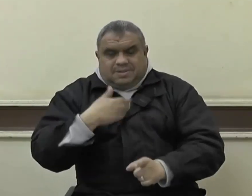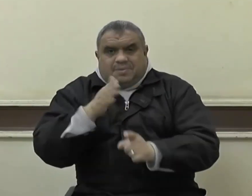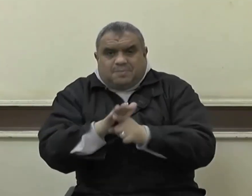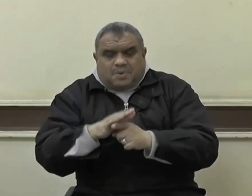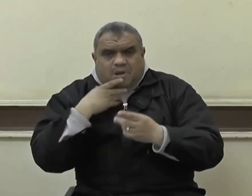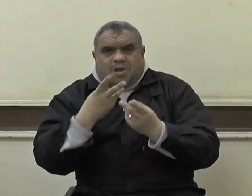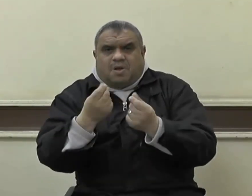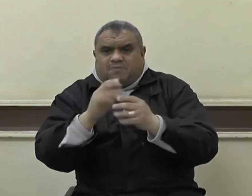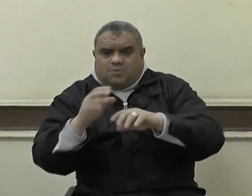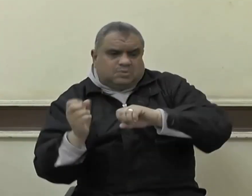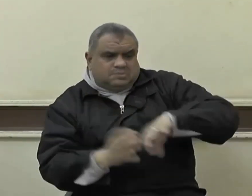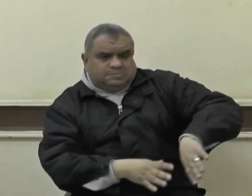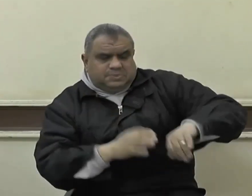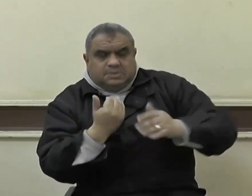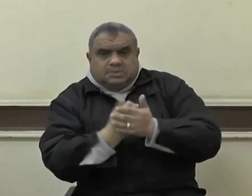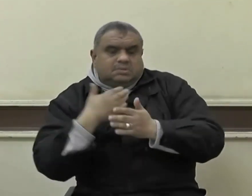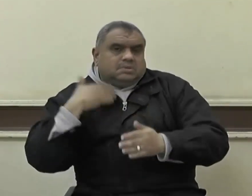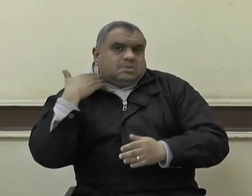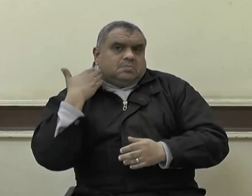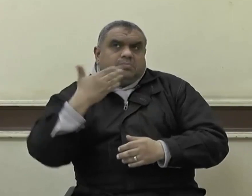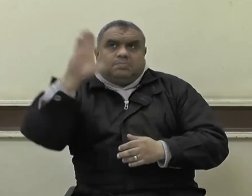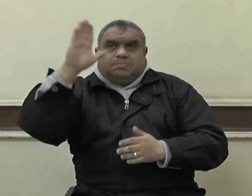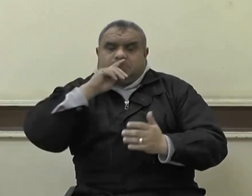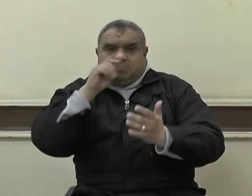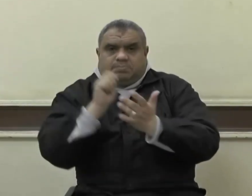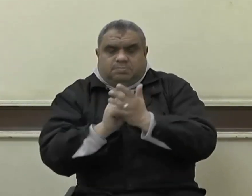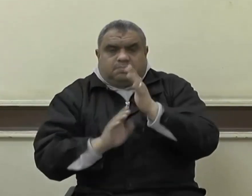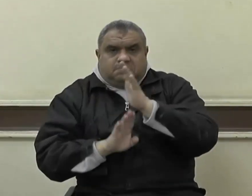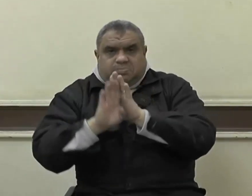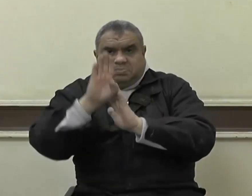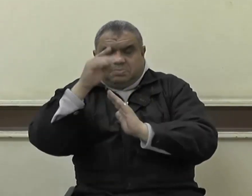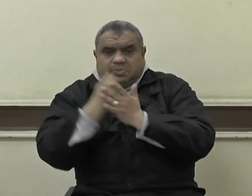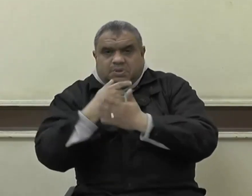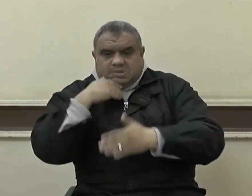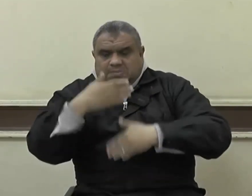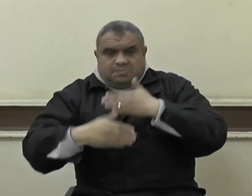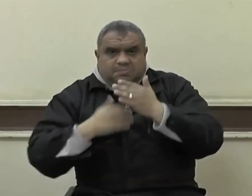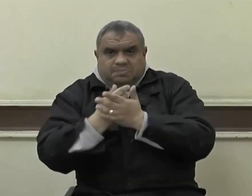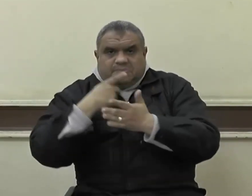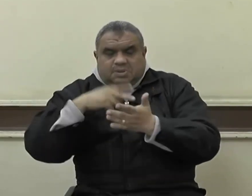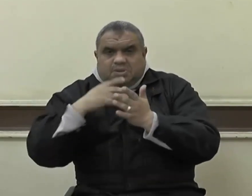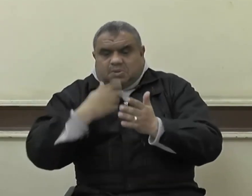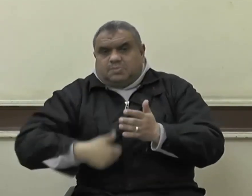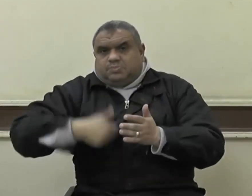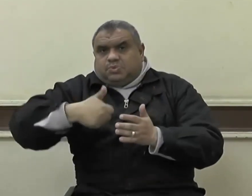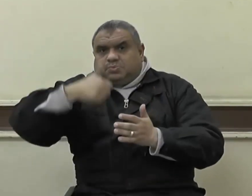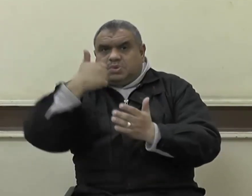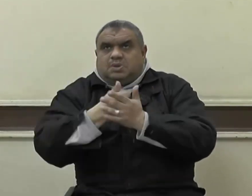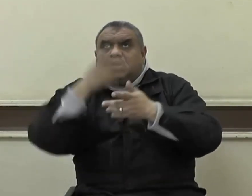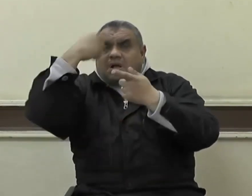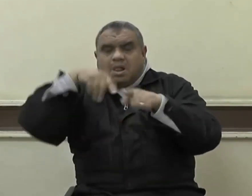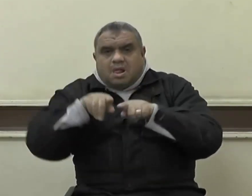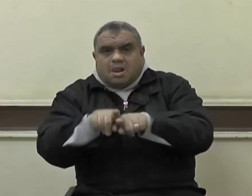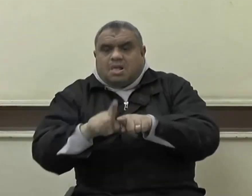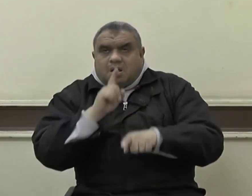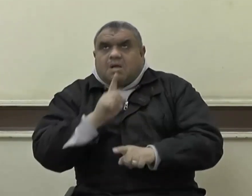وأموالهم لتحقيق هذه الغاية ودخلوا في تجارة رابحة مع ربهم